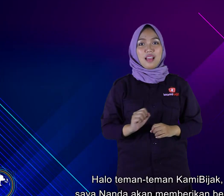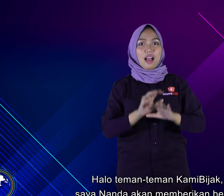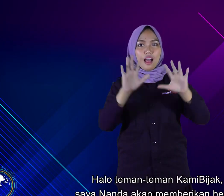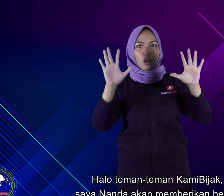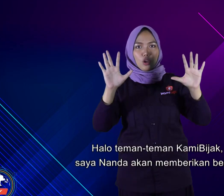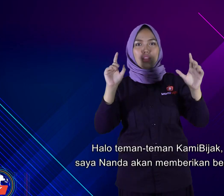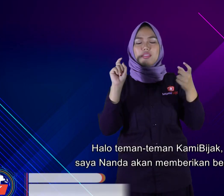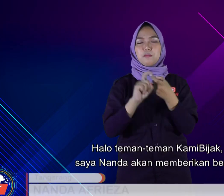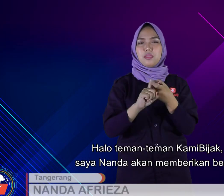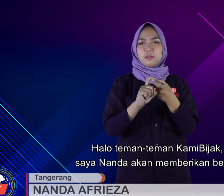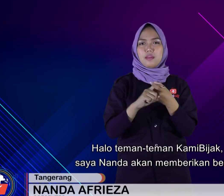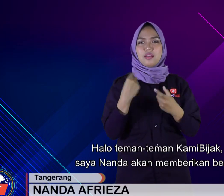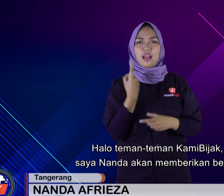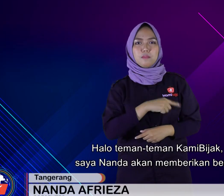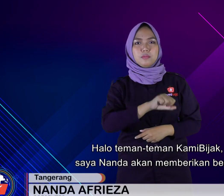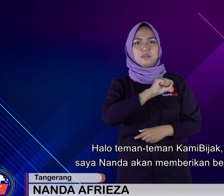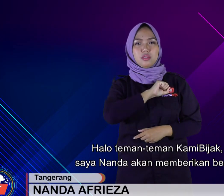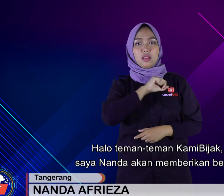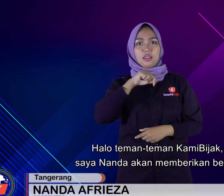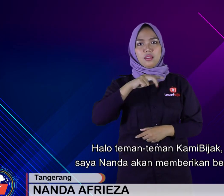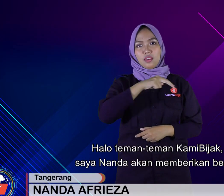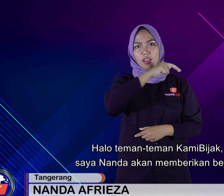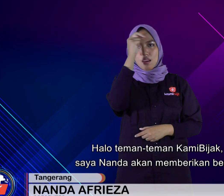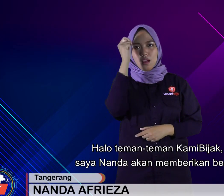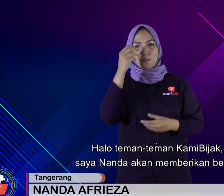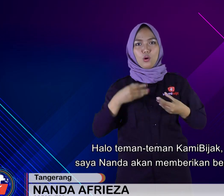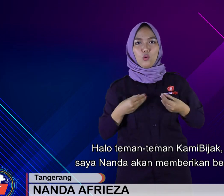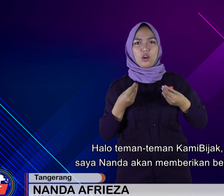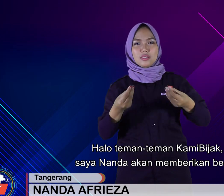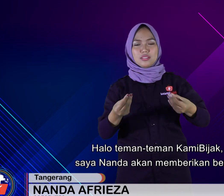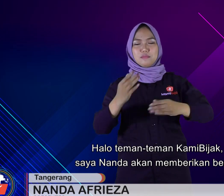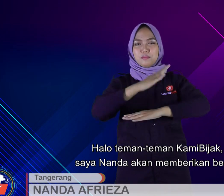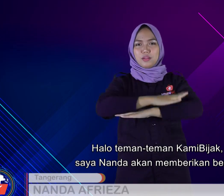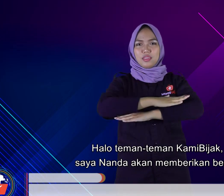Halo teman-teman kami bijak, saya Nanda akan memberikan berita.